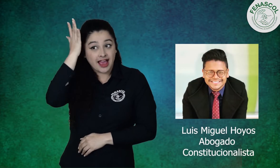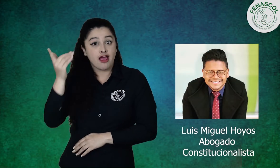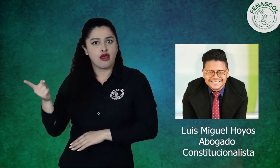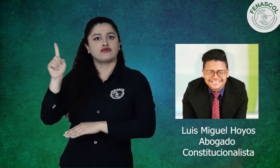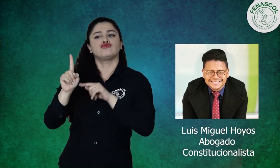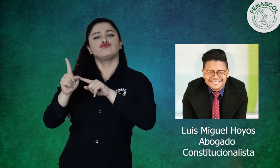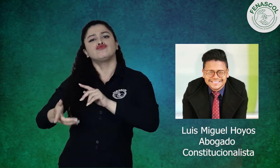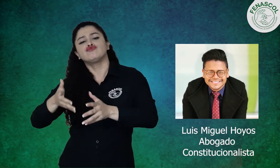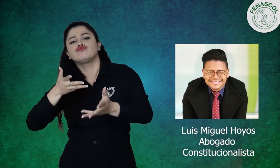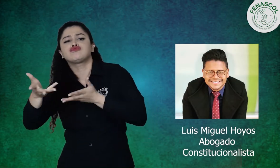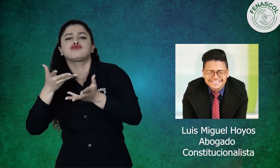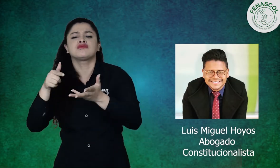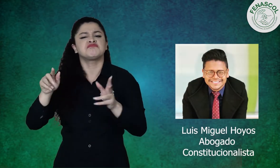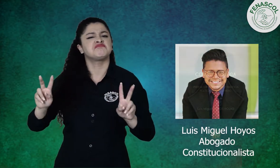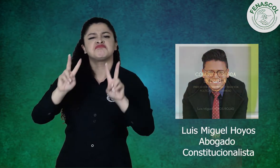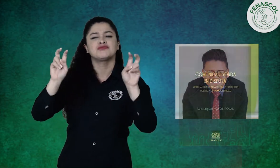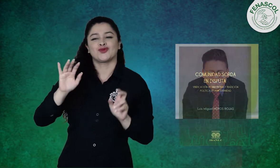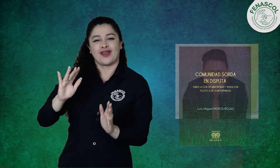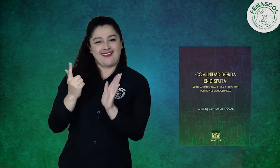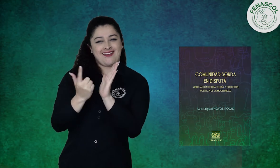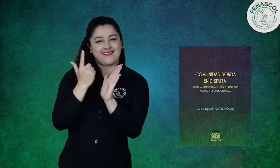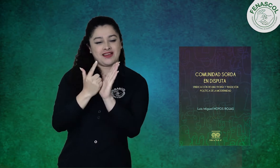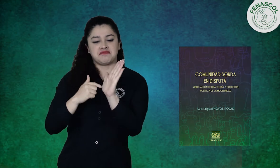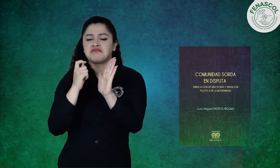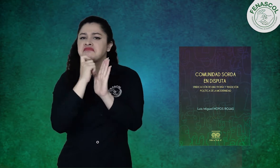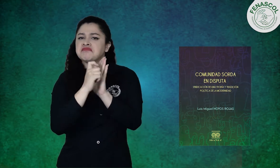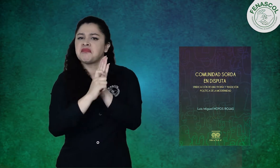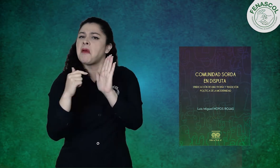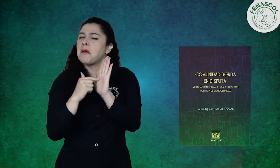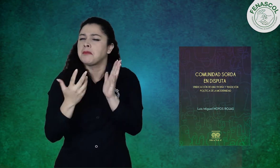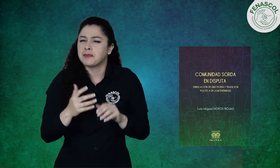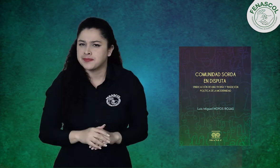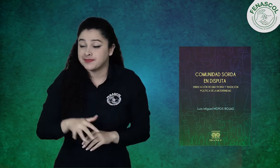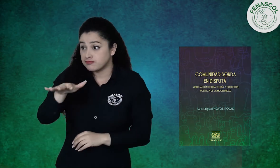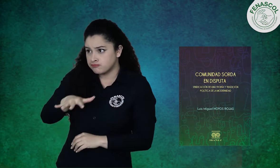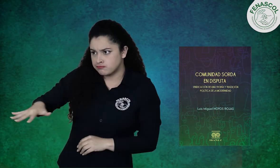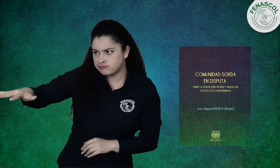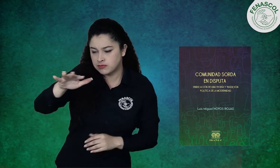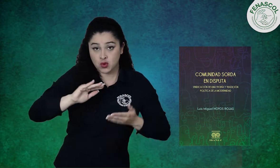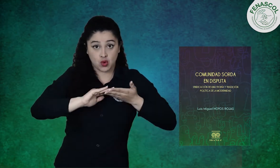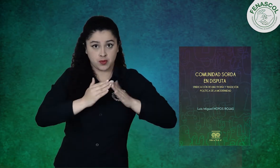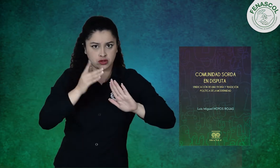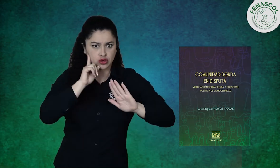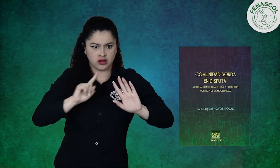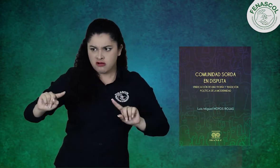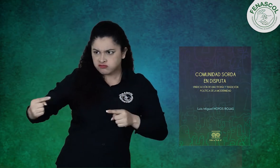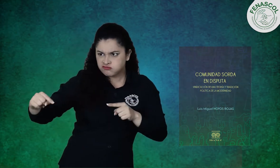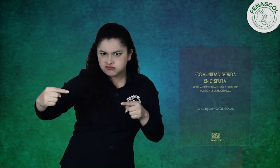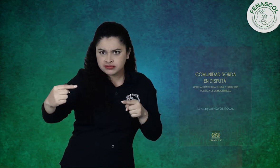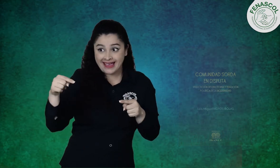Hoyos Rojas estuvo presentando su libro llamado Comunidad Sorda en Disputa. En este espacio,